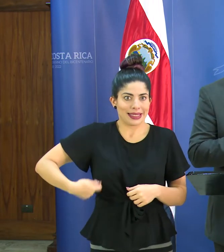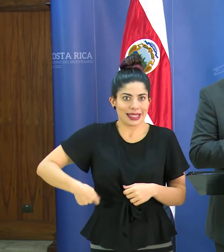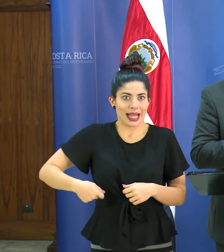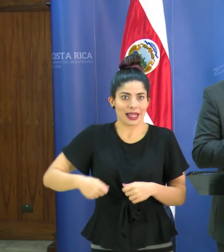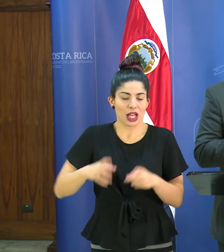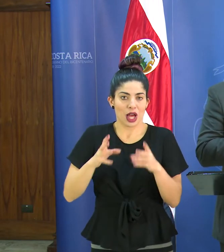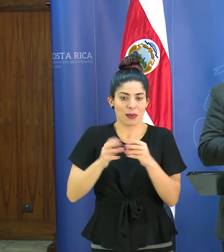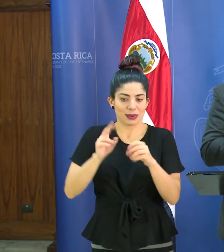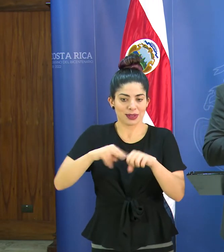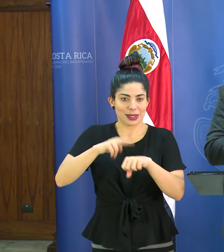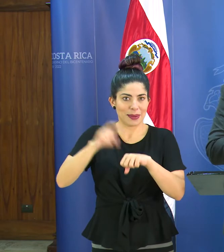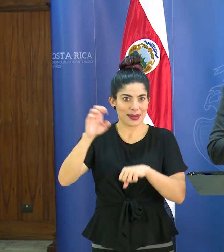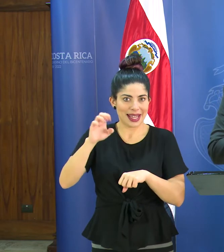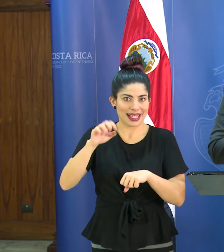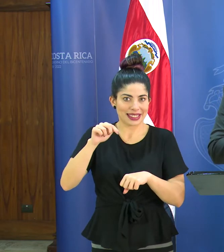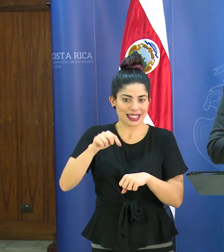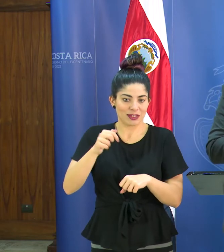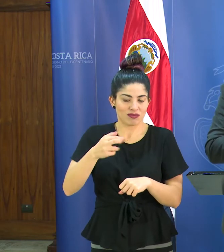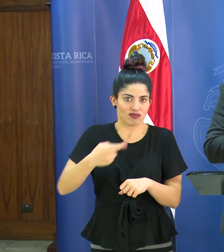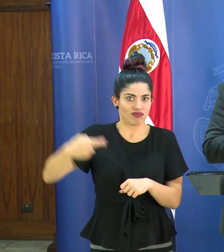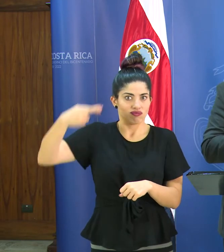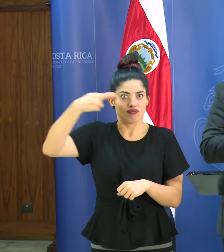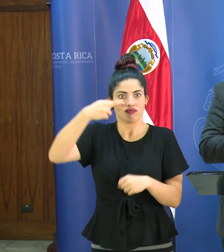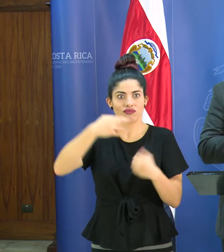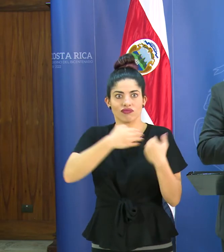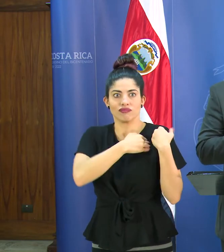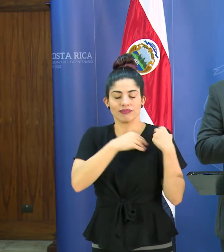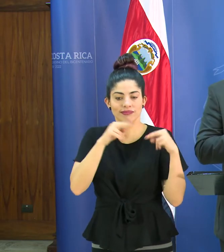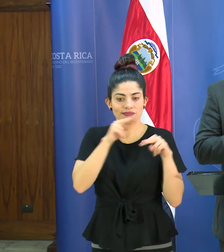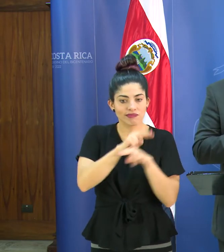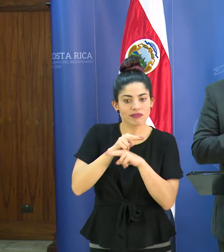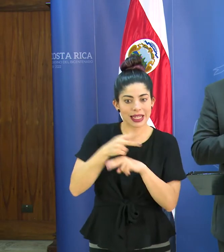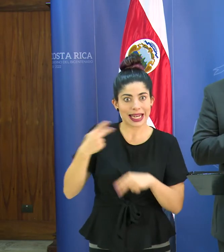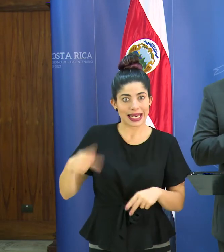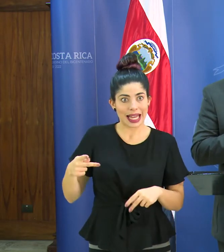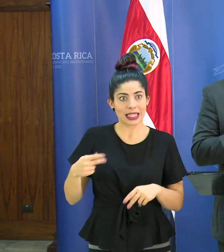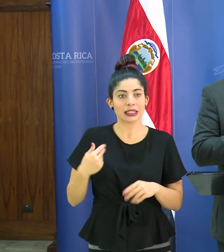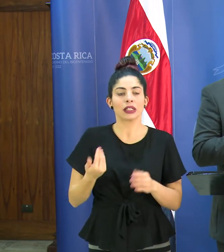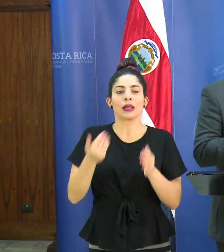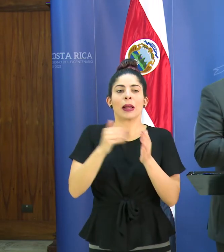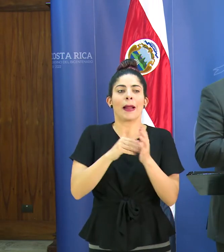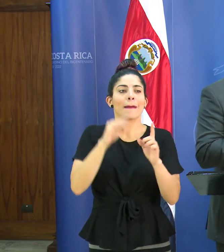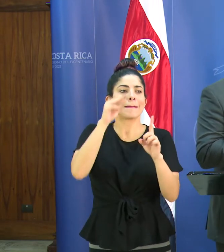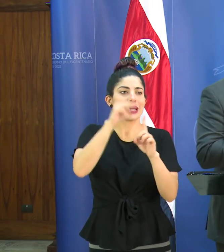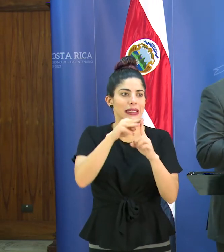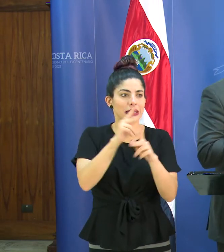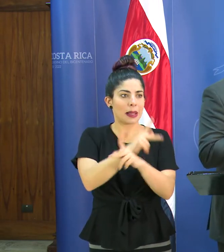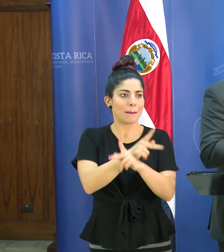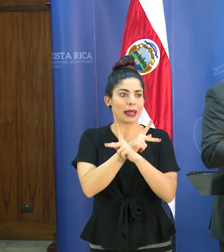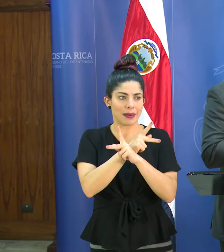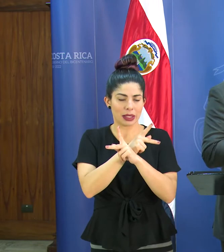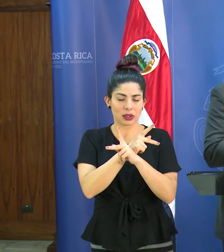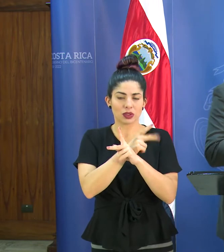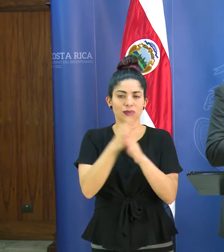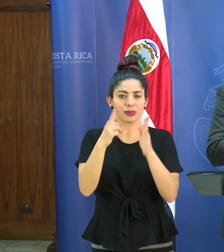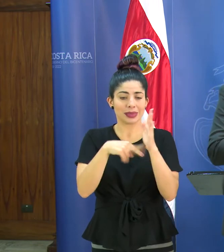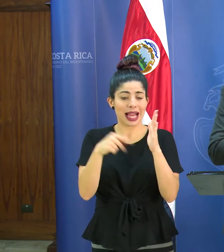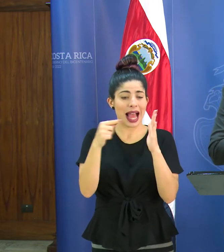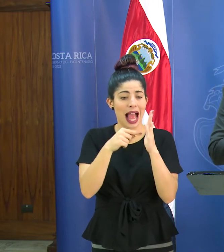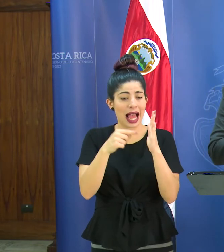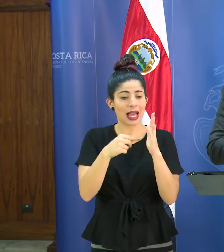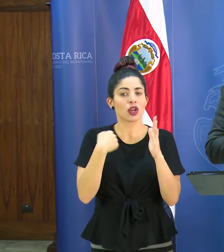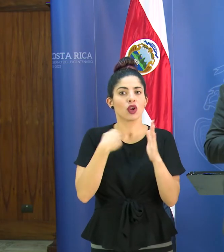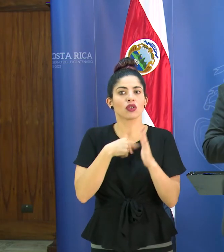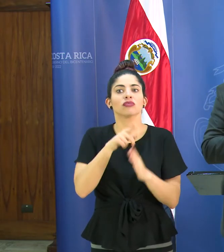CNE instancia rectora en materia de gestión de riesgo reposicionar ese mensaje de la prevención es ahí donde nosotros